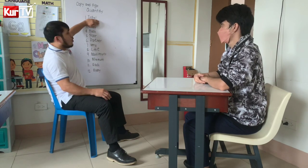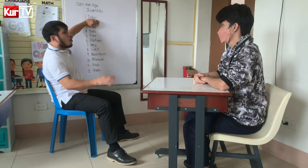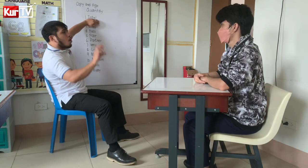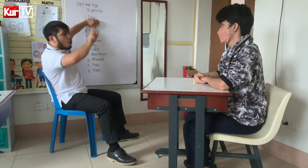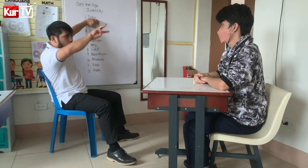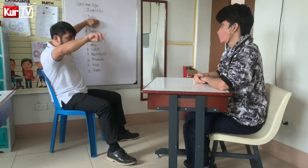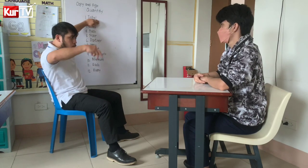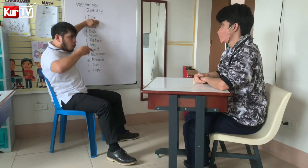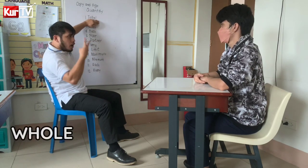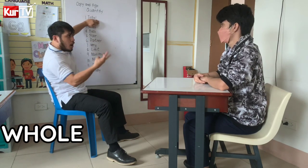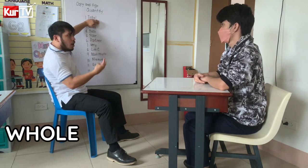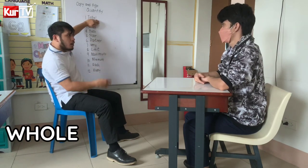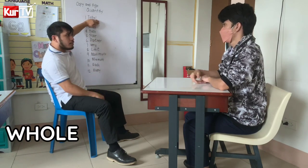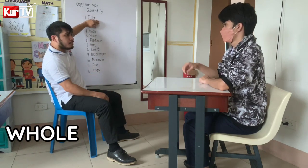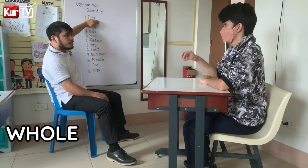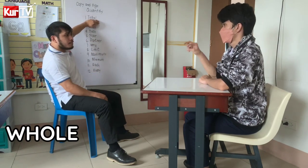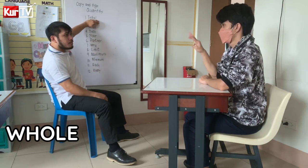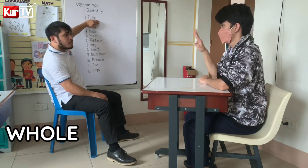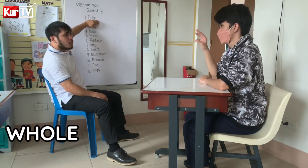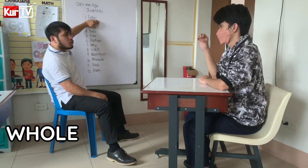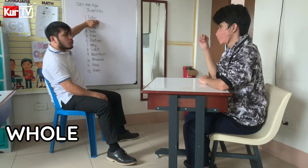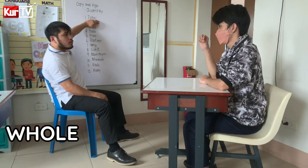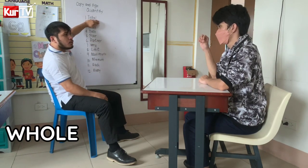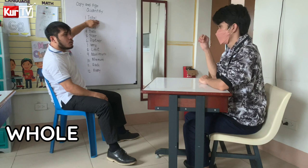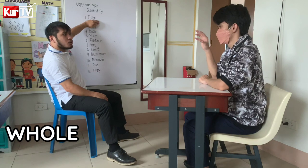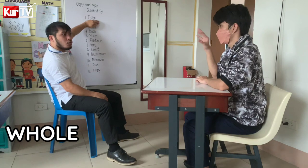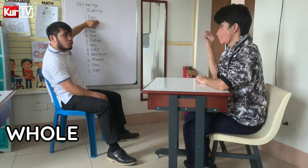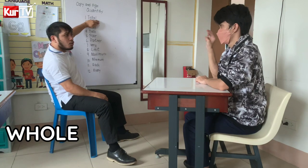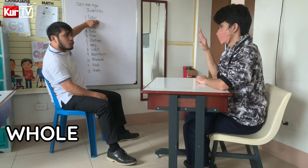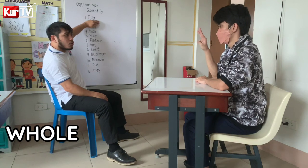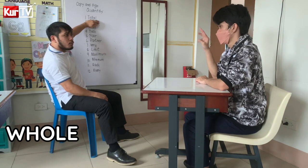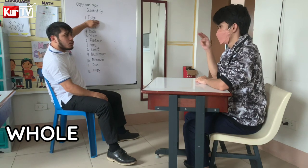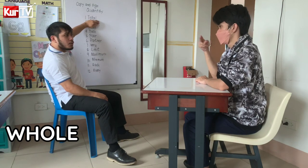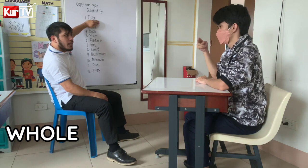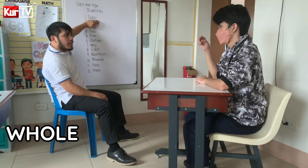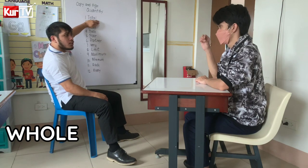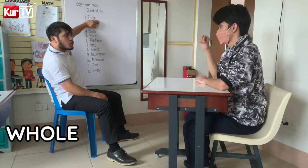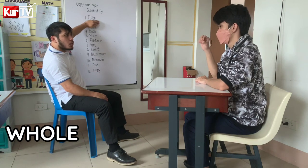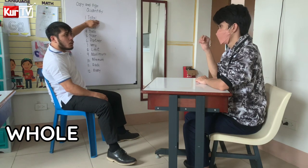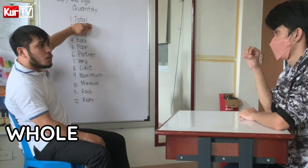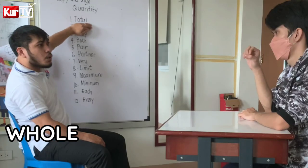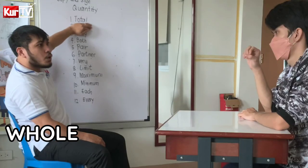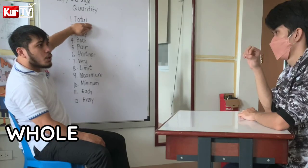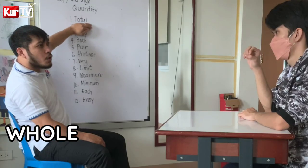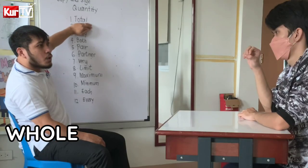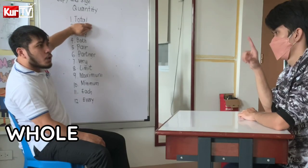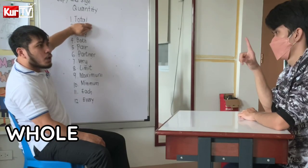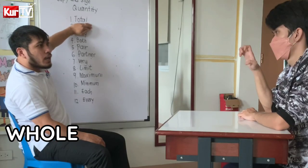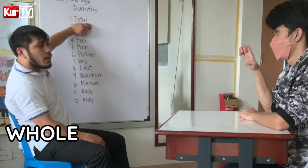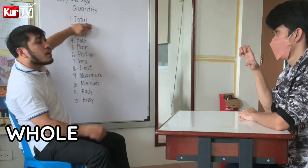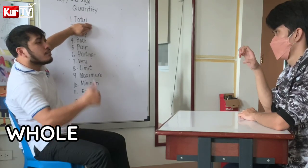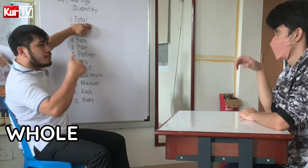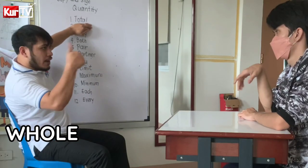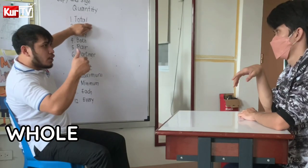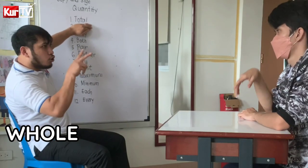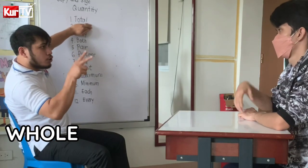O. W. No. W-H-O. Very good.